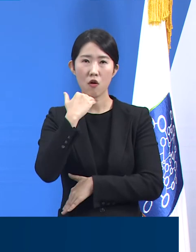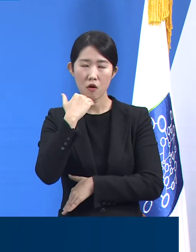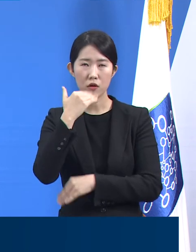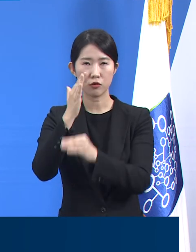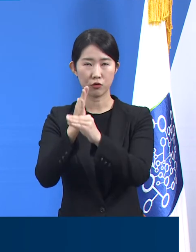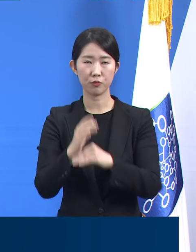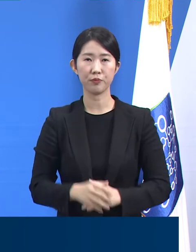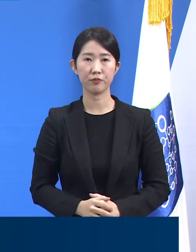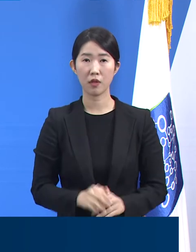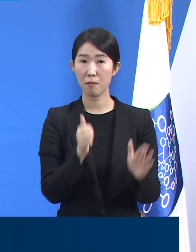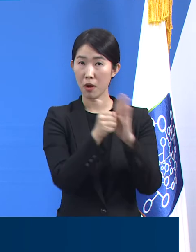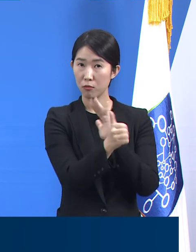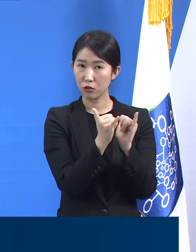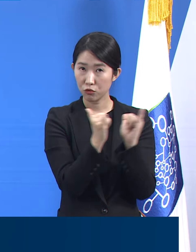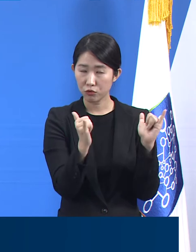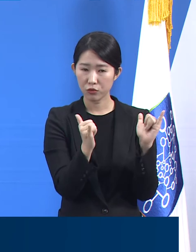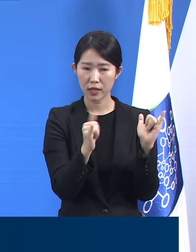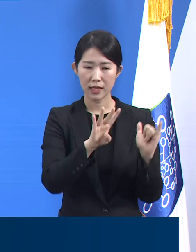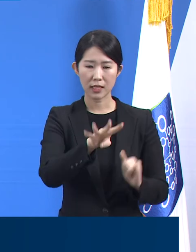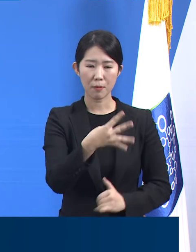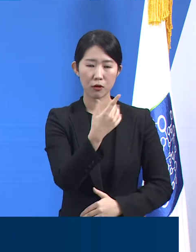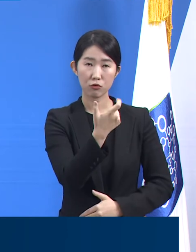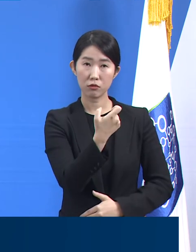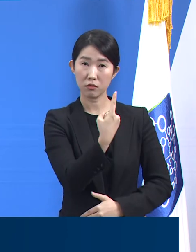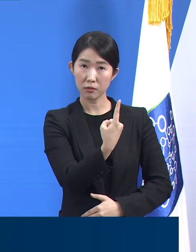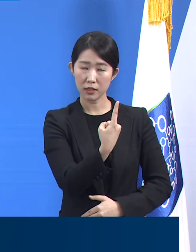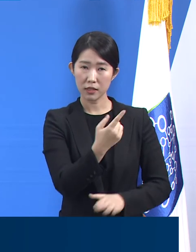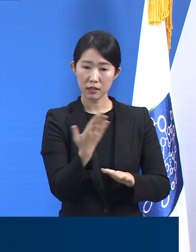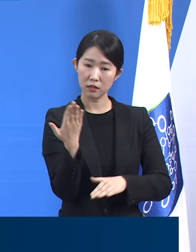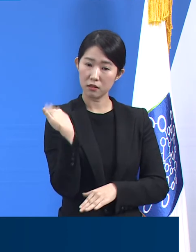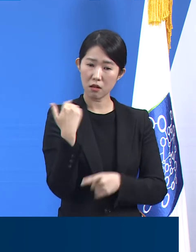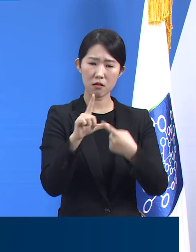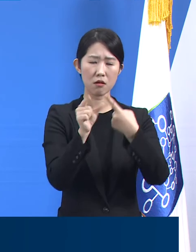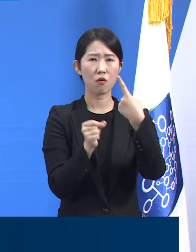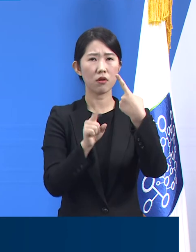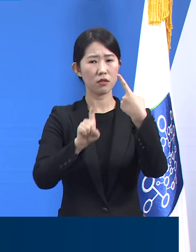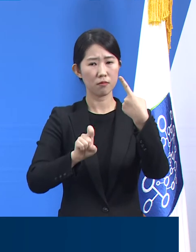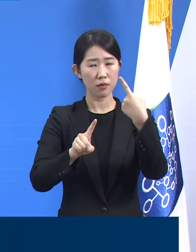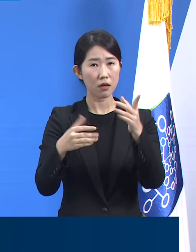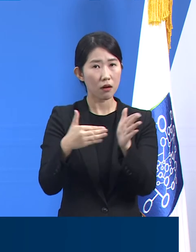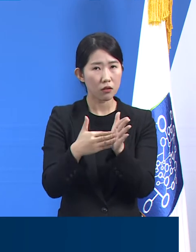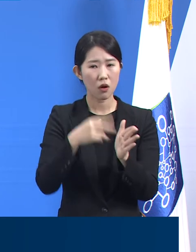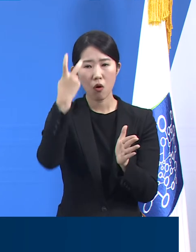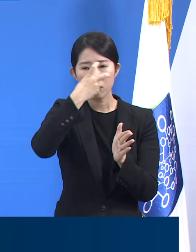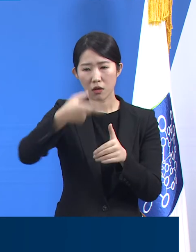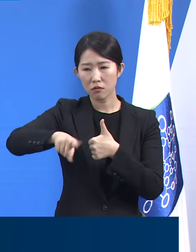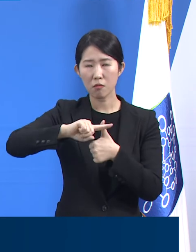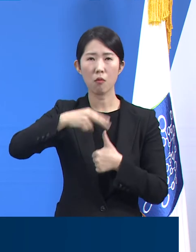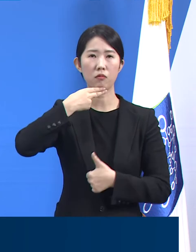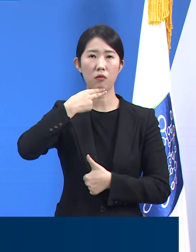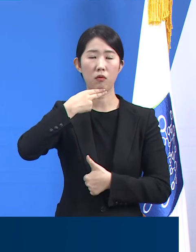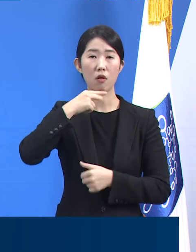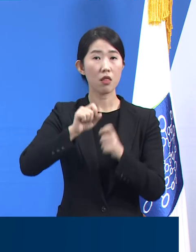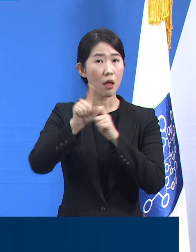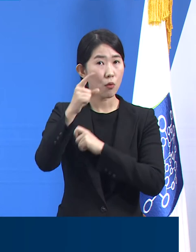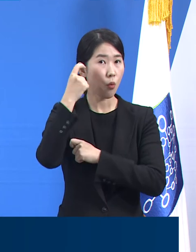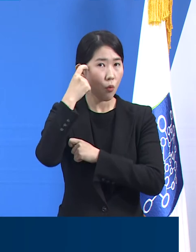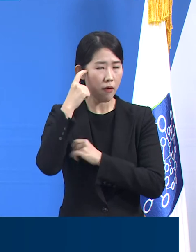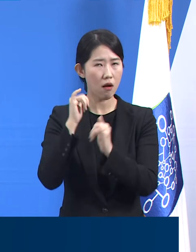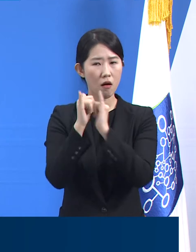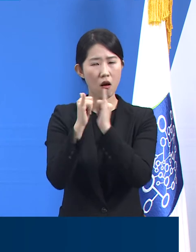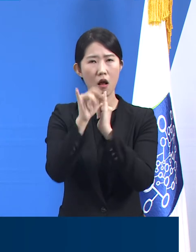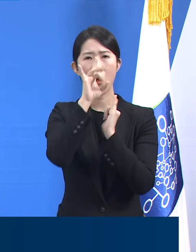방문자 중 461명이 11일까지 검사를 받지 않았습니다. 대부분 전화통화가 되지 않거나